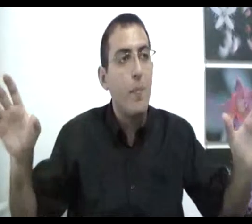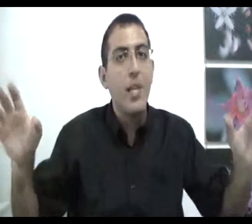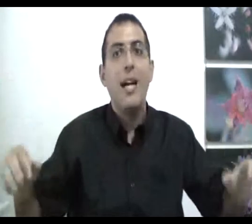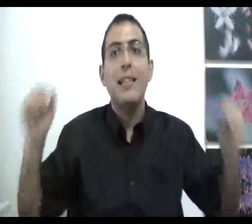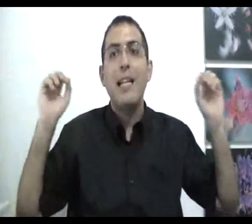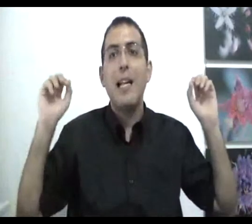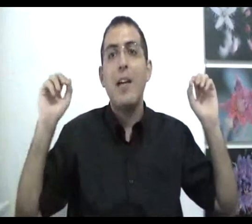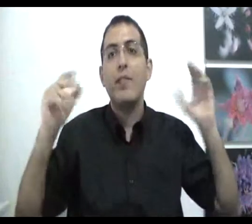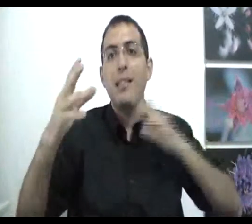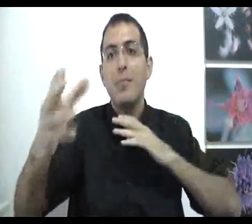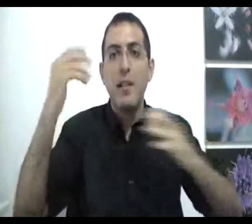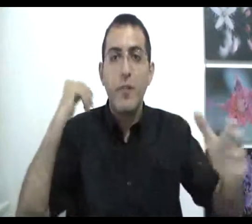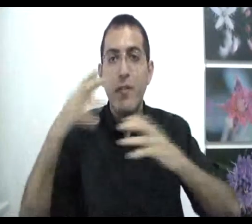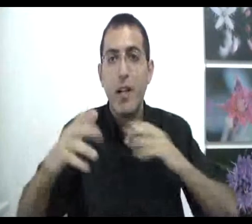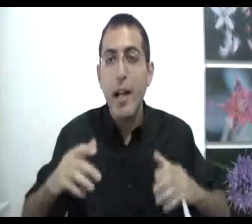עדיין היה לך הבדלי זמן לפני ואחרי